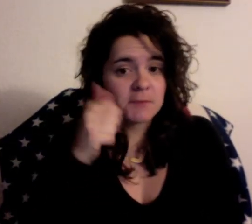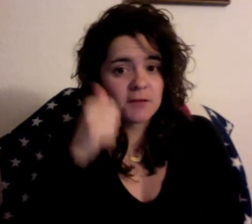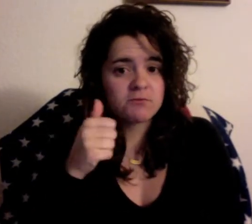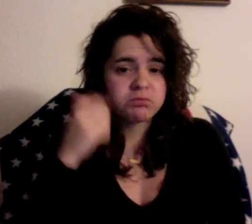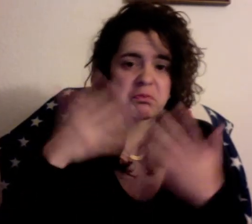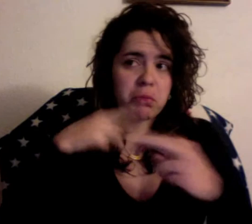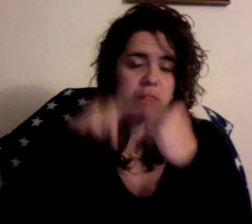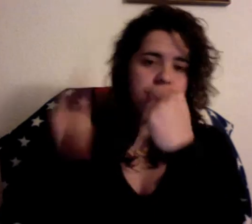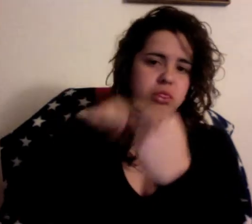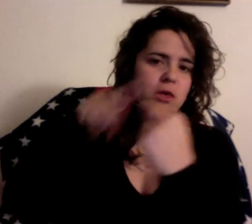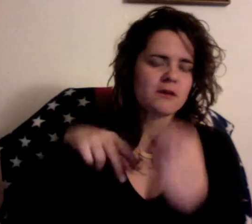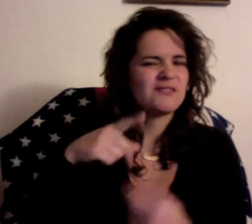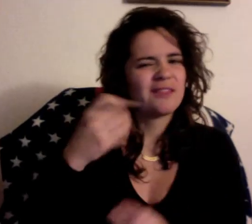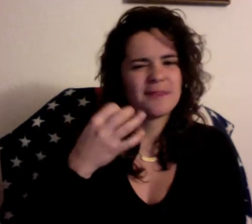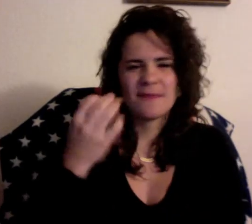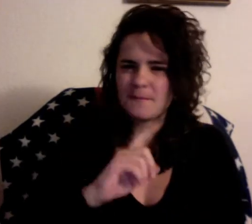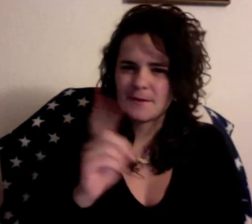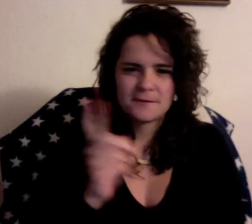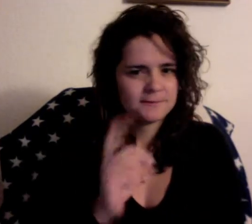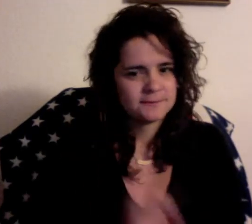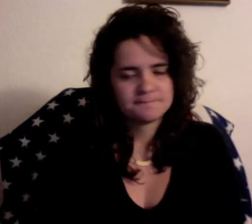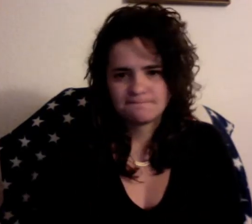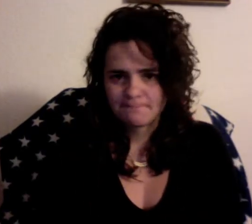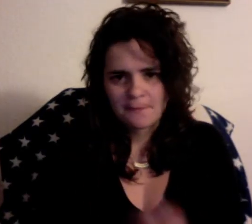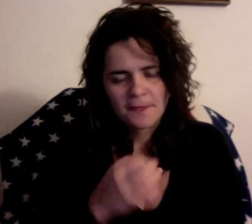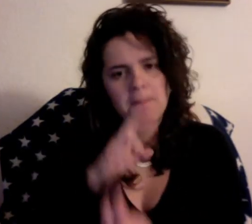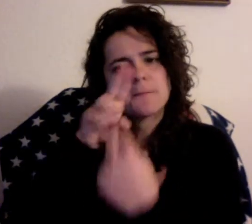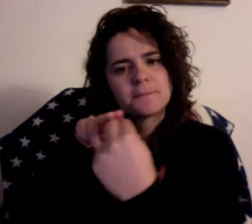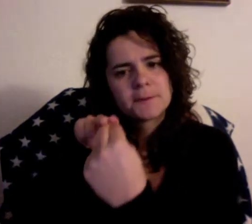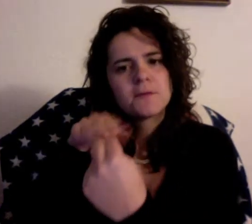Está bien. Los chicos se meten conmigo. Me gastan bromas. Idiota.